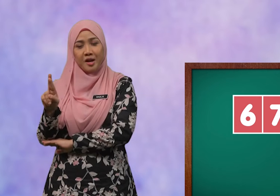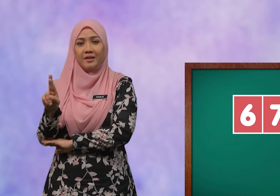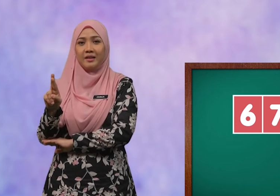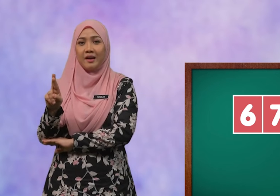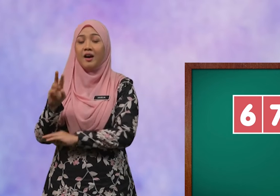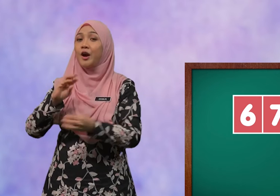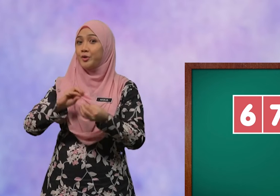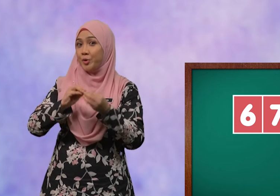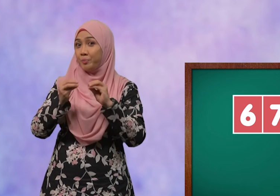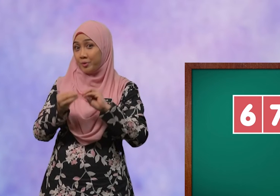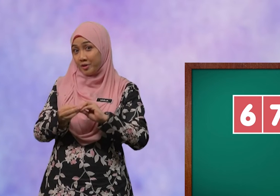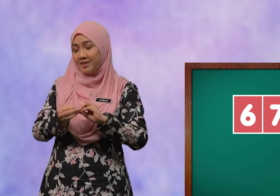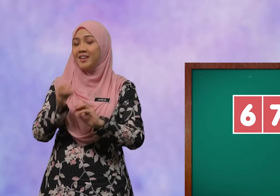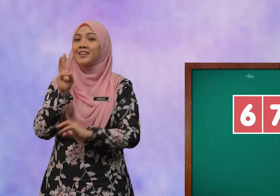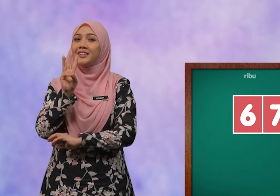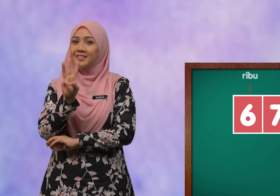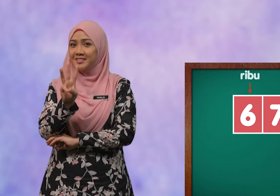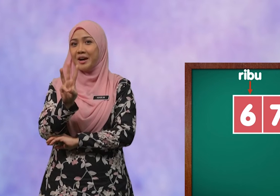adalah nombor 6